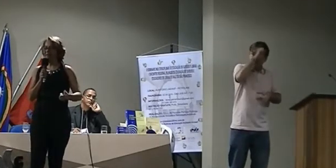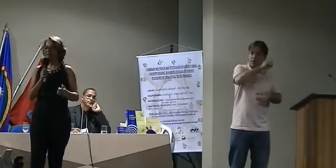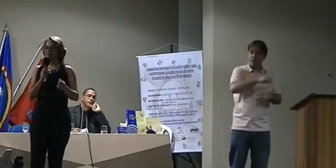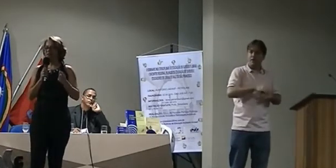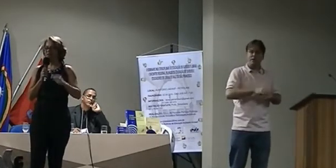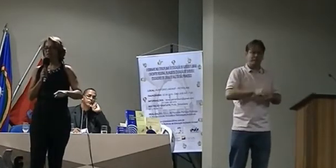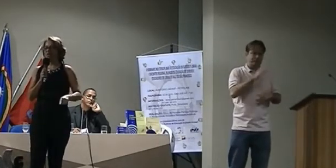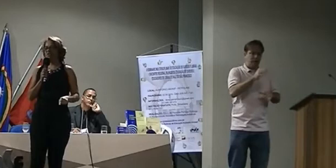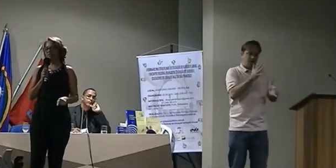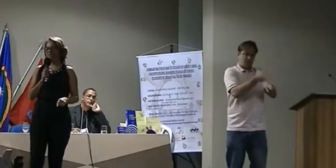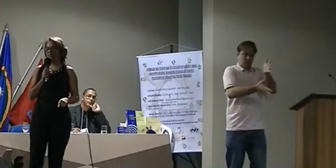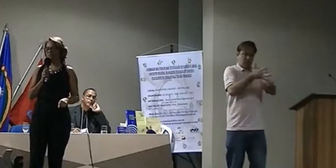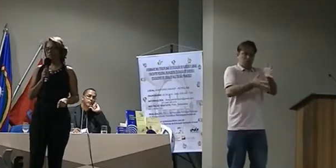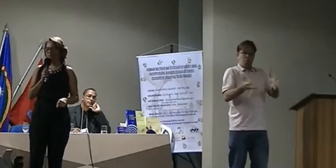do que a gente saiu hoje.